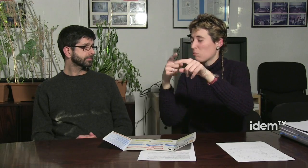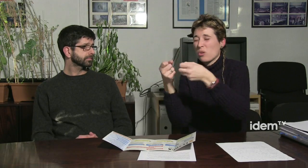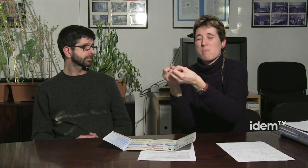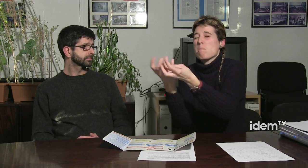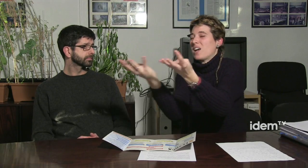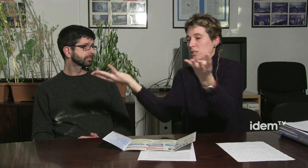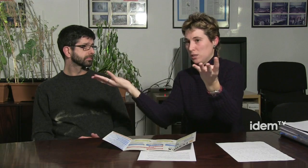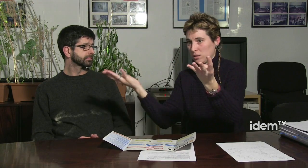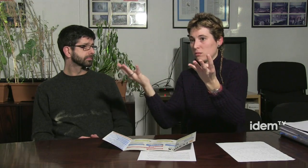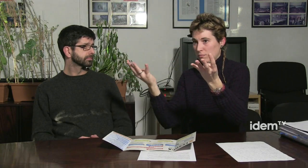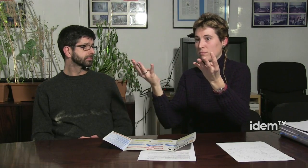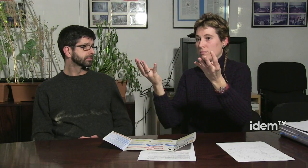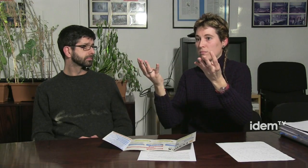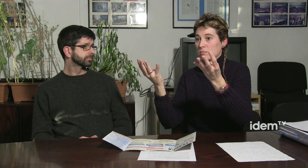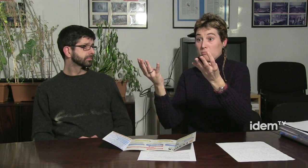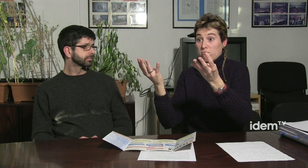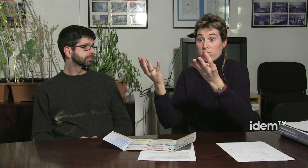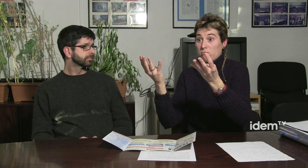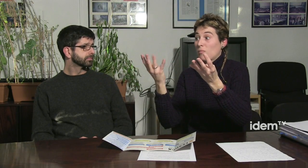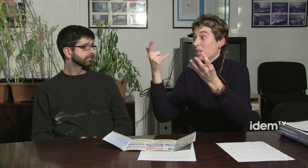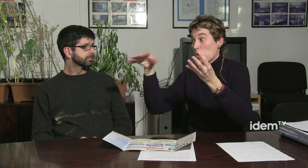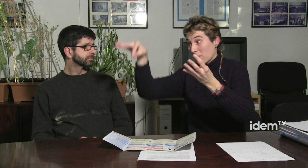perquè, hi ha moltíssims immigrants